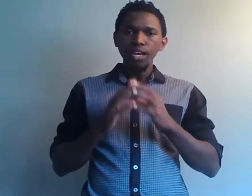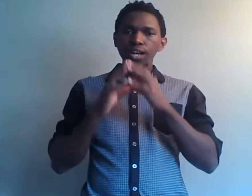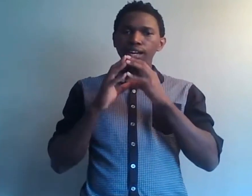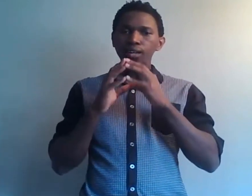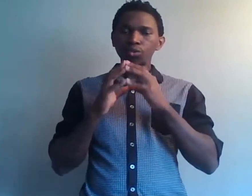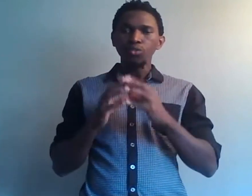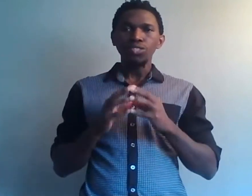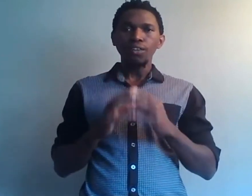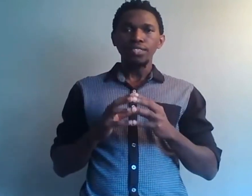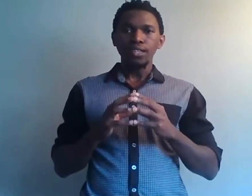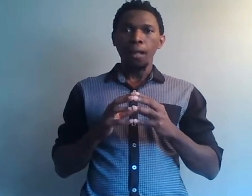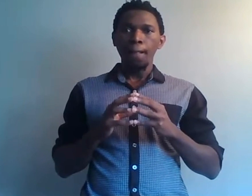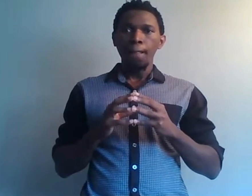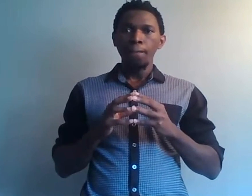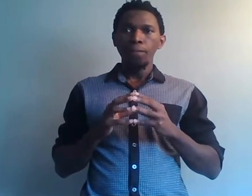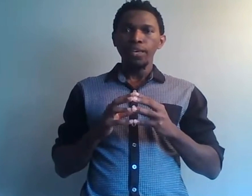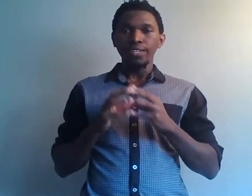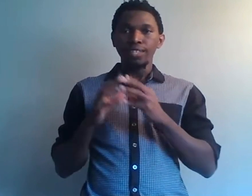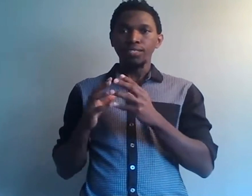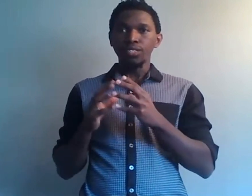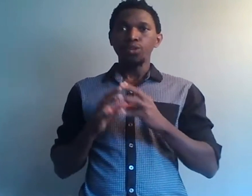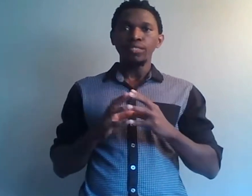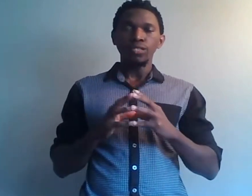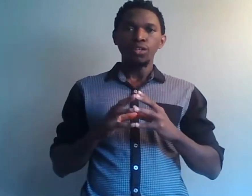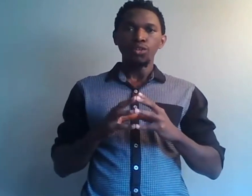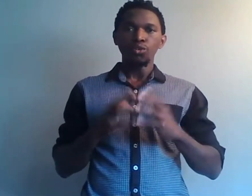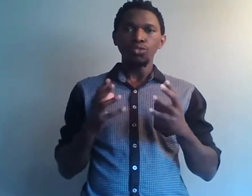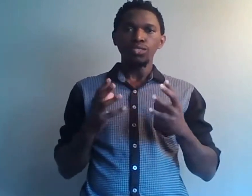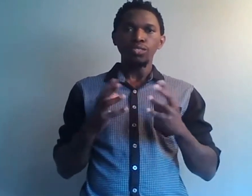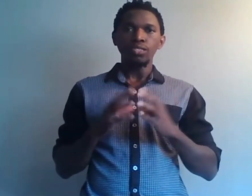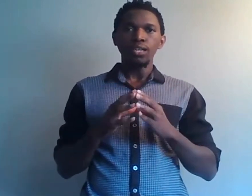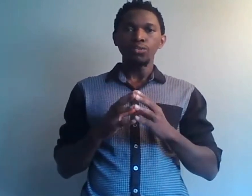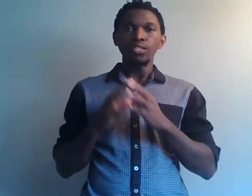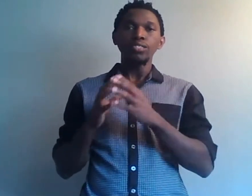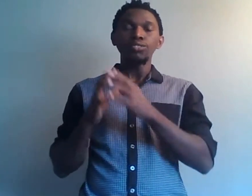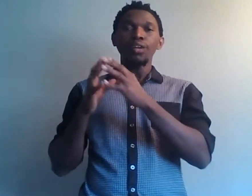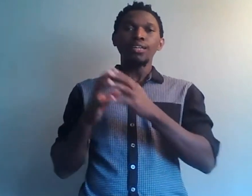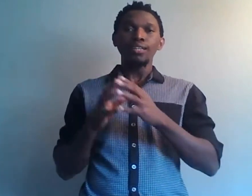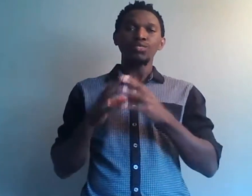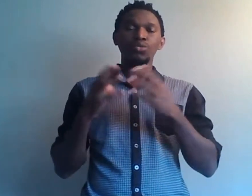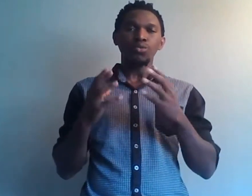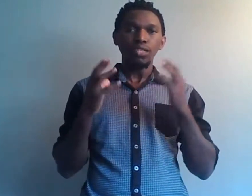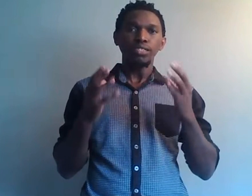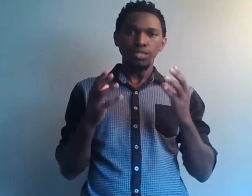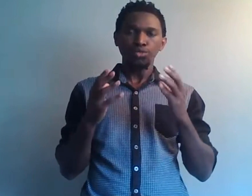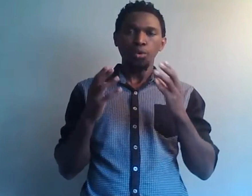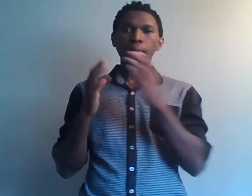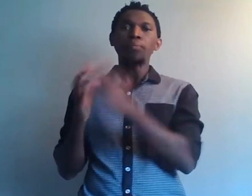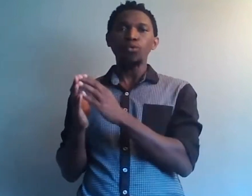le continent africain est axé comme étant le continent qui est le dernier de la classe dans le concert des nations. Mais pourquoi